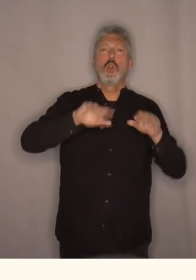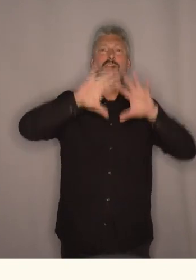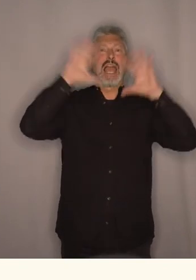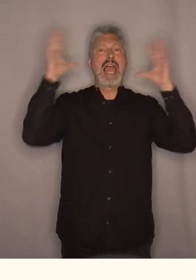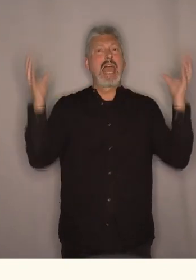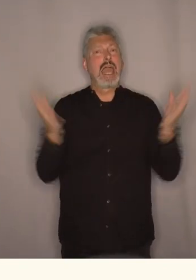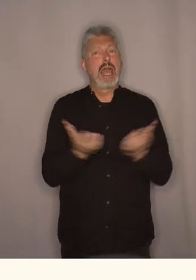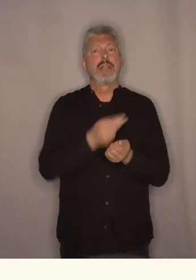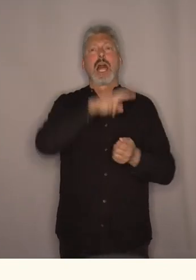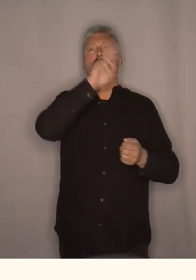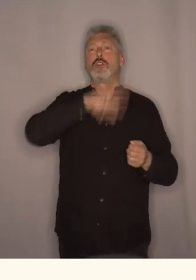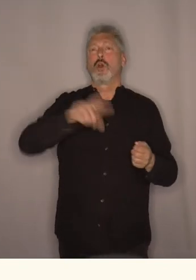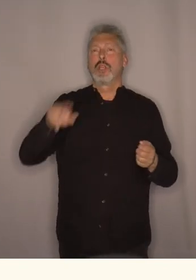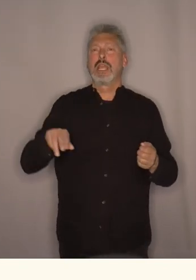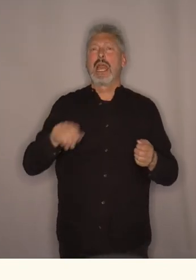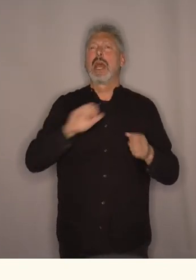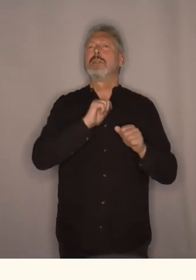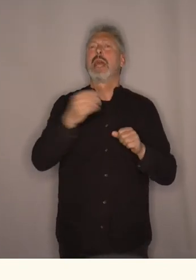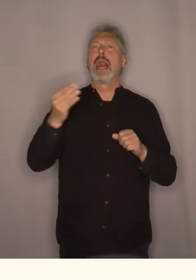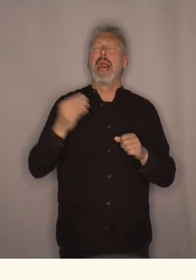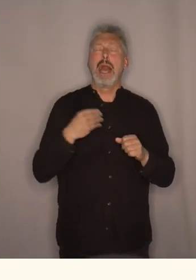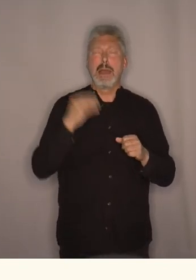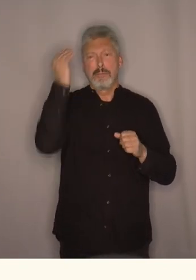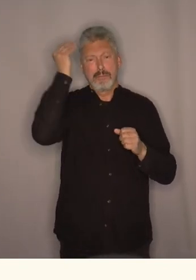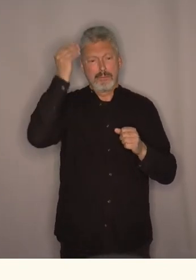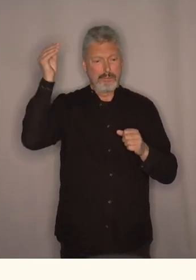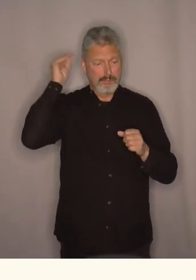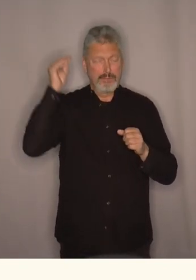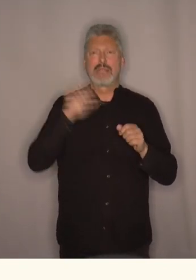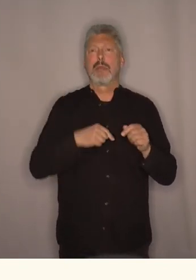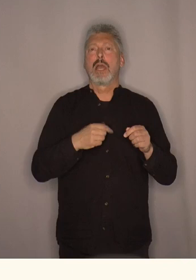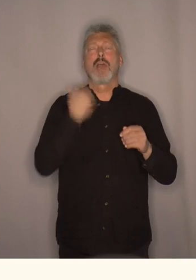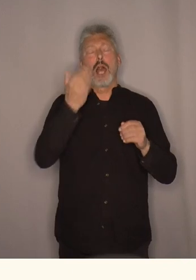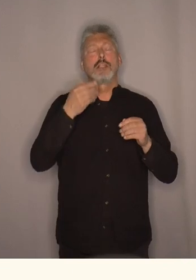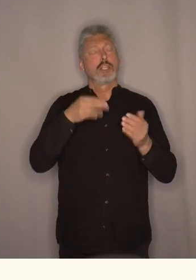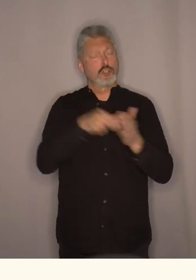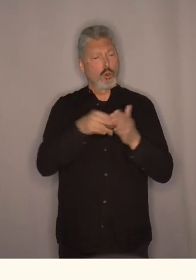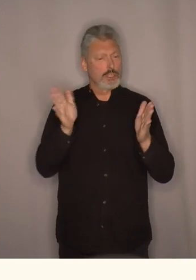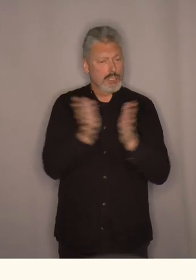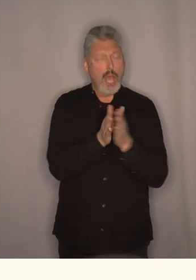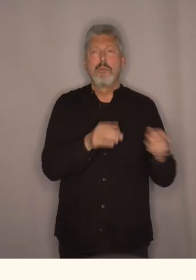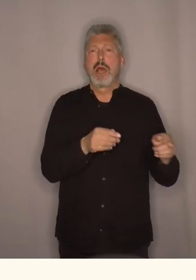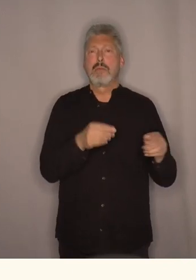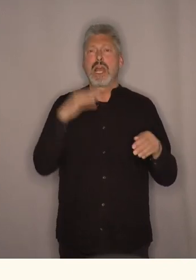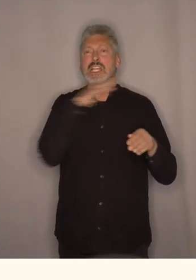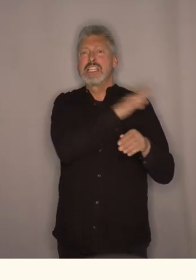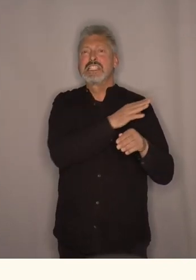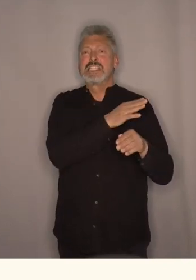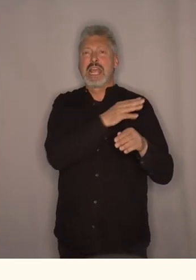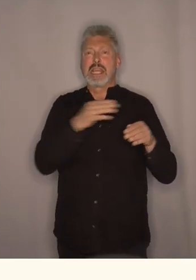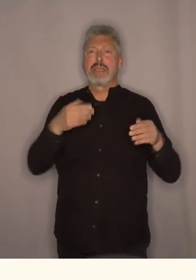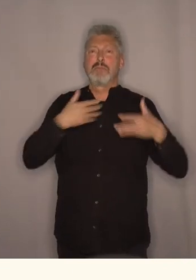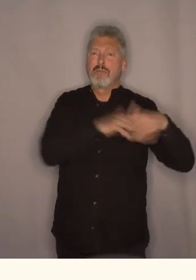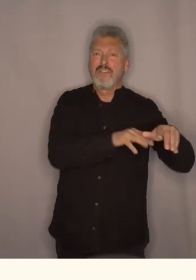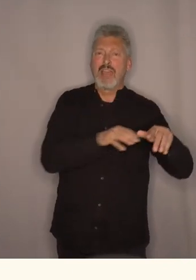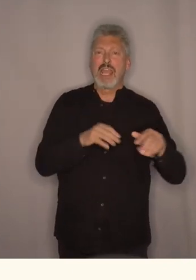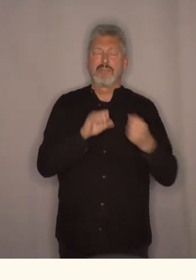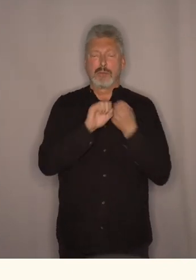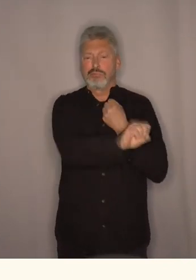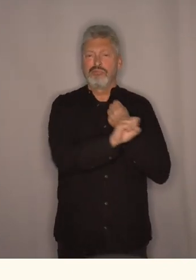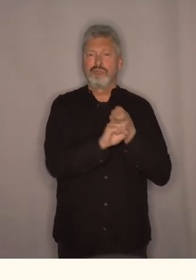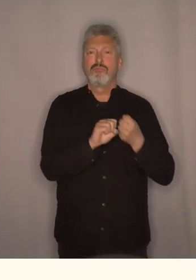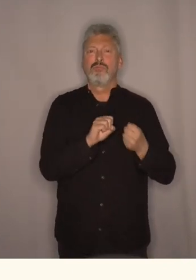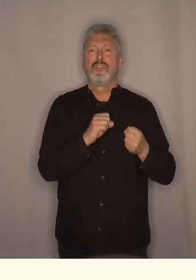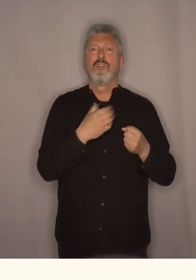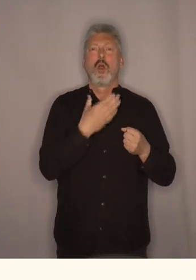om at vi skal alltid stå sammen med den skjeve befolkningen og den skjeve bevegelsen for å kreve slutt på homofobi, transfobi